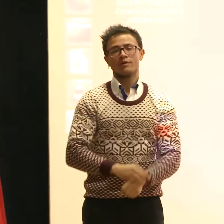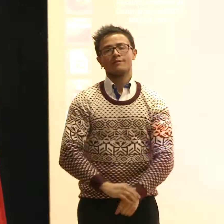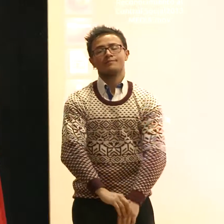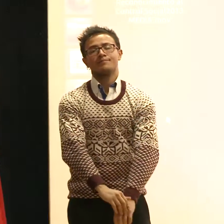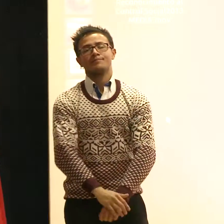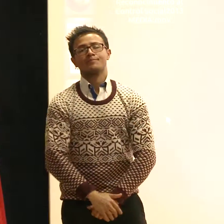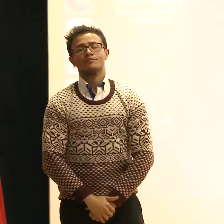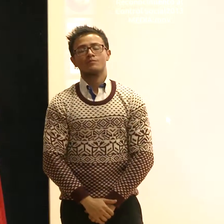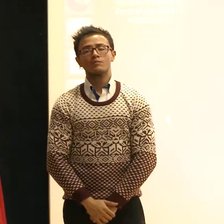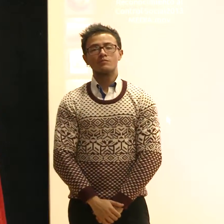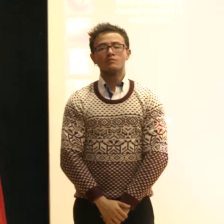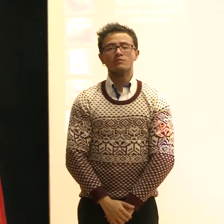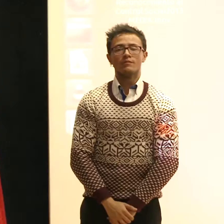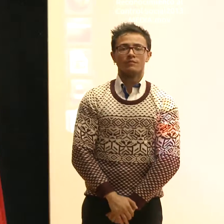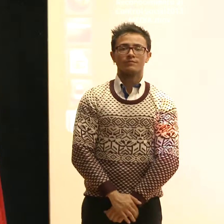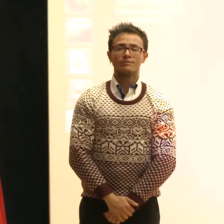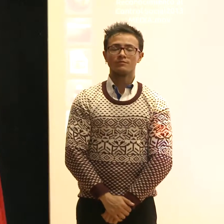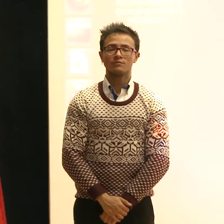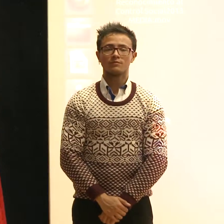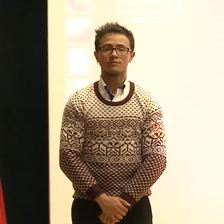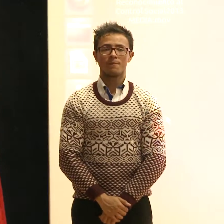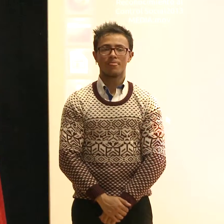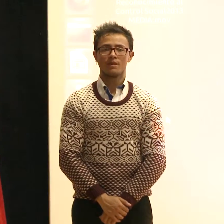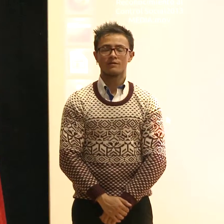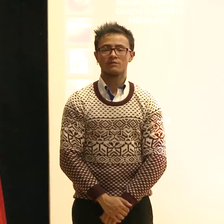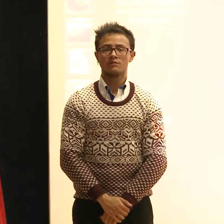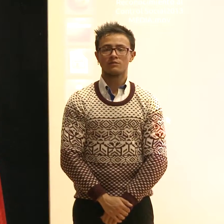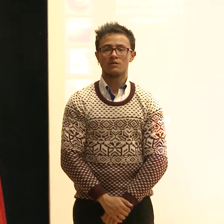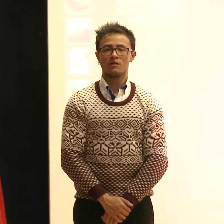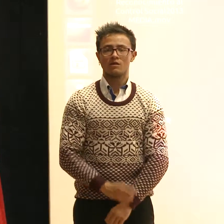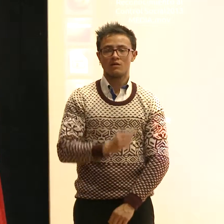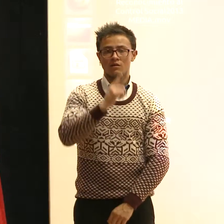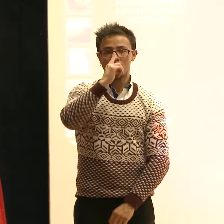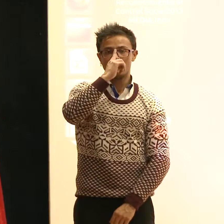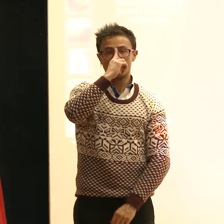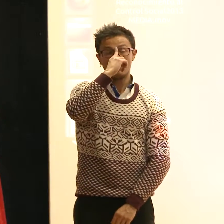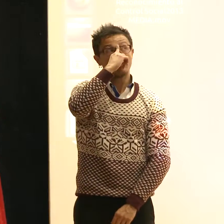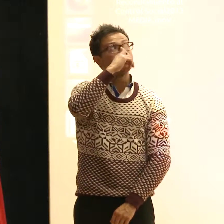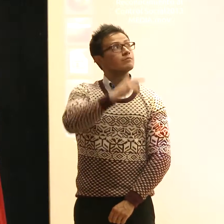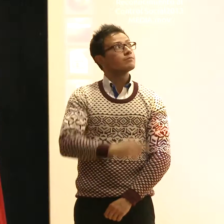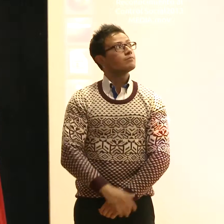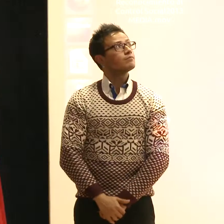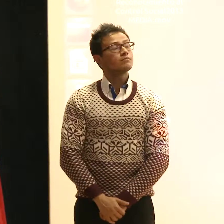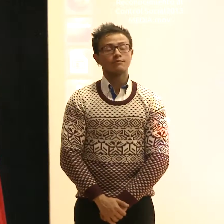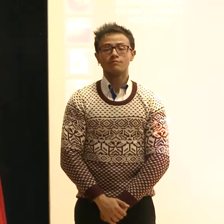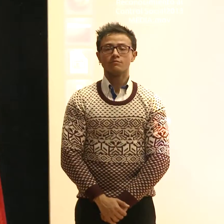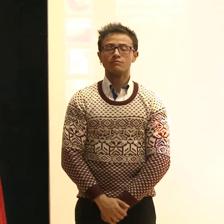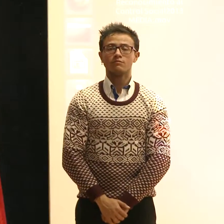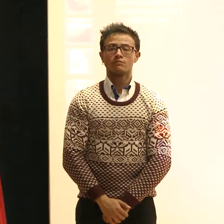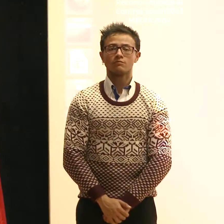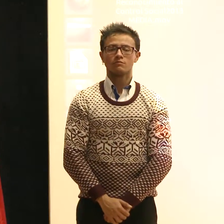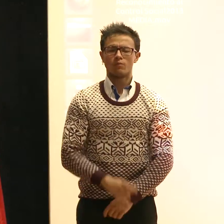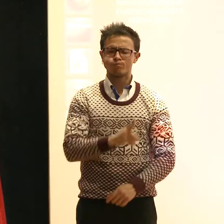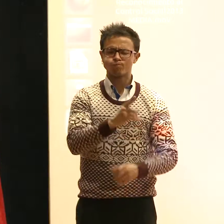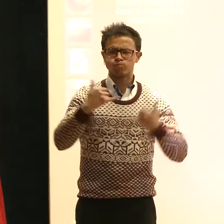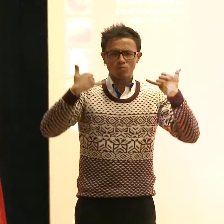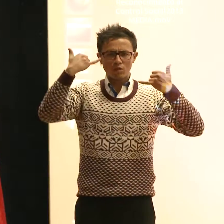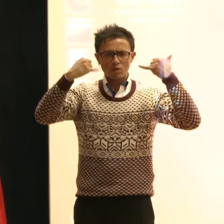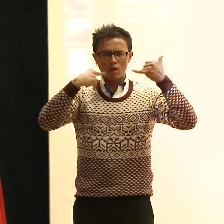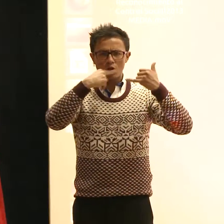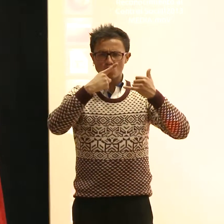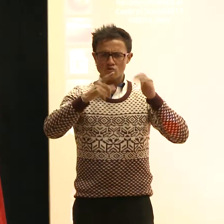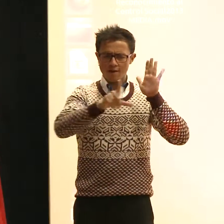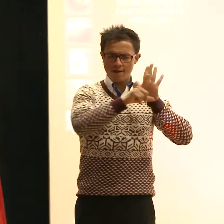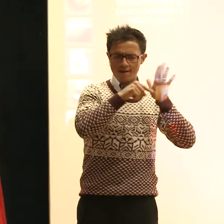idea que tiene una acepción legal, por ahora constriñida